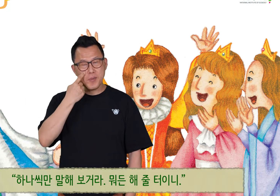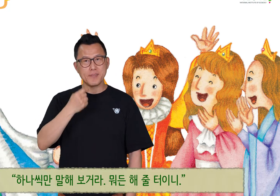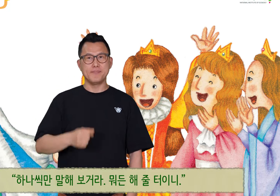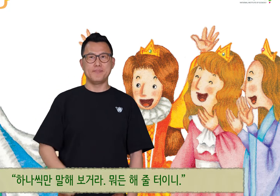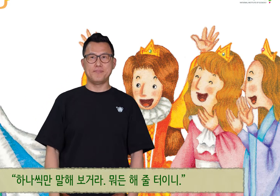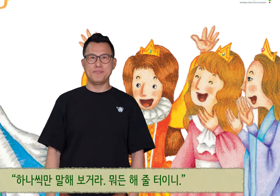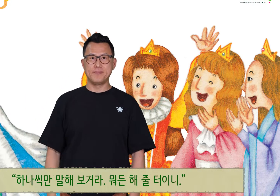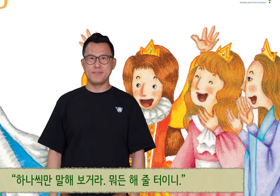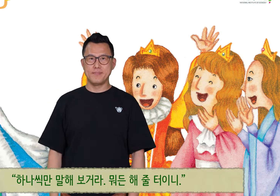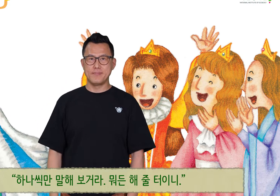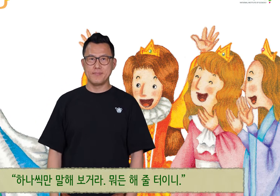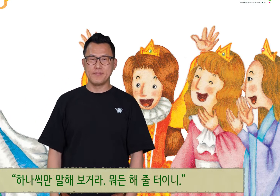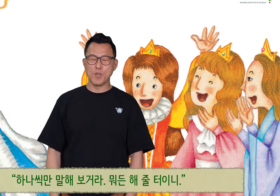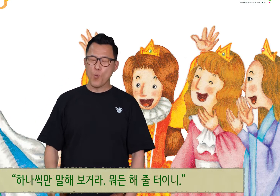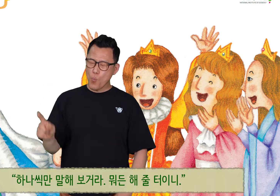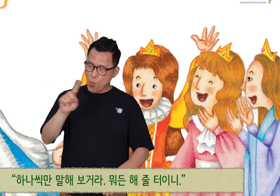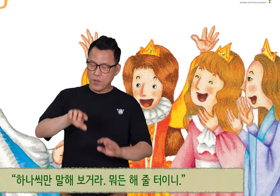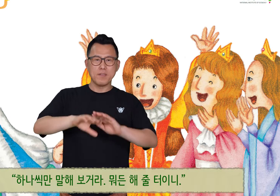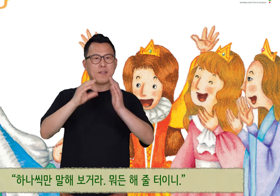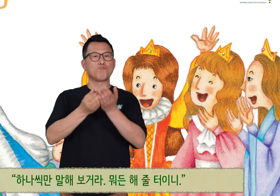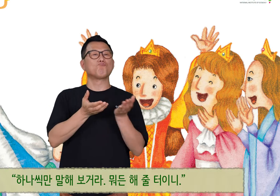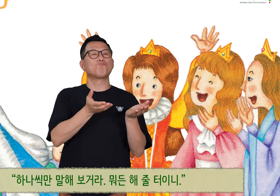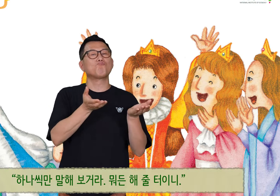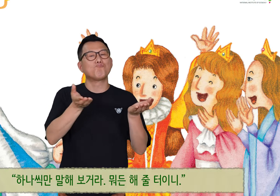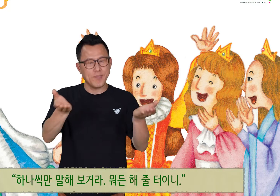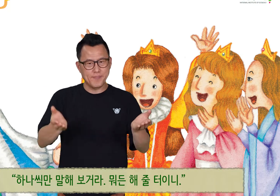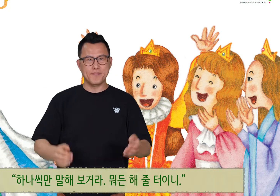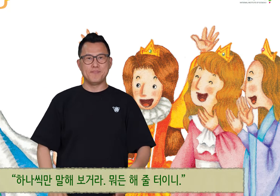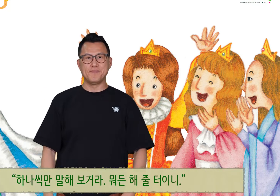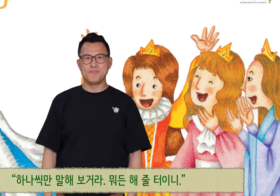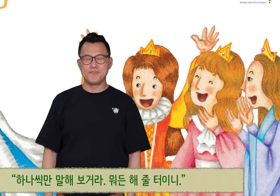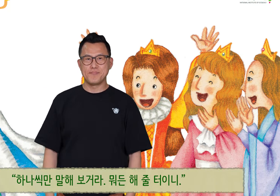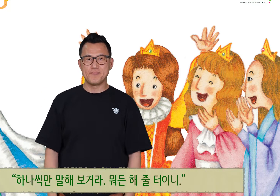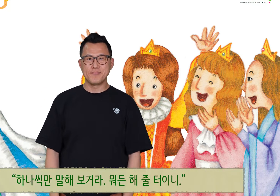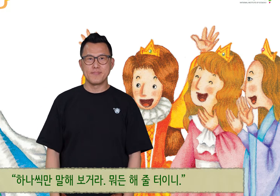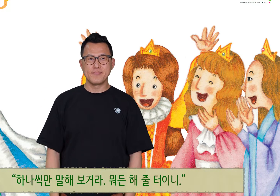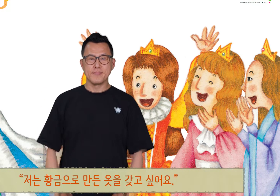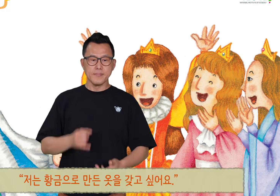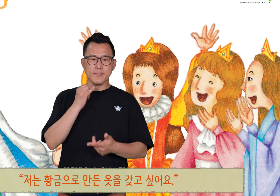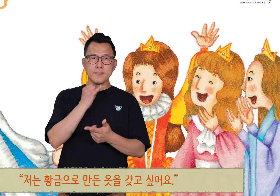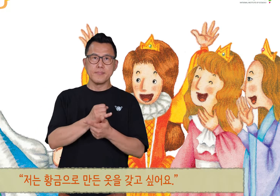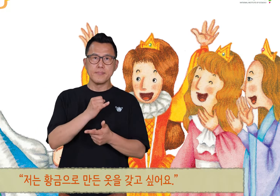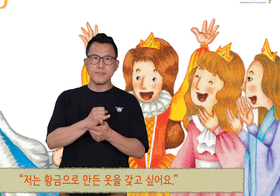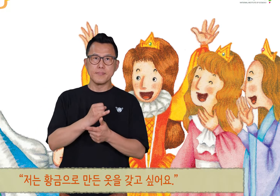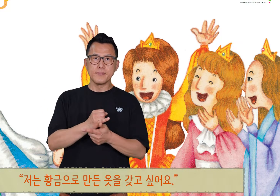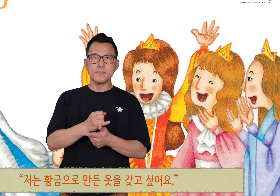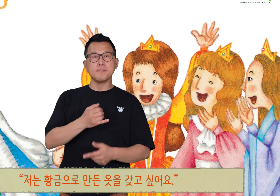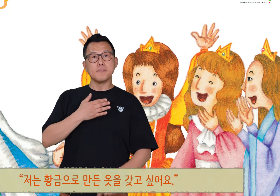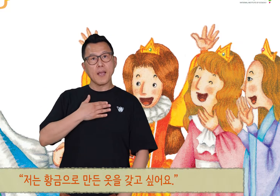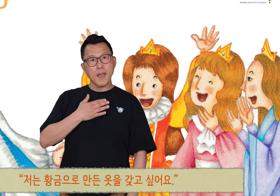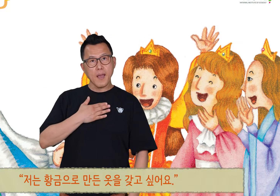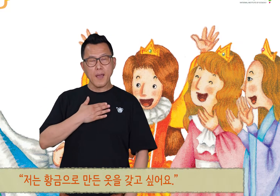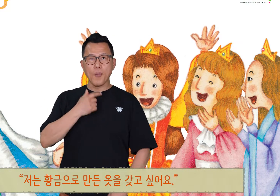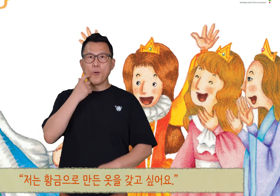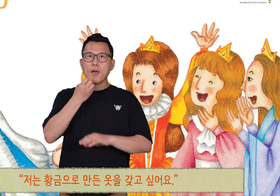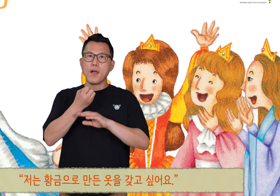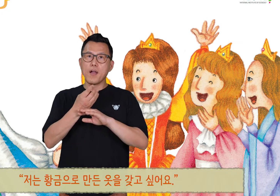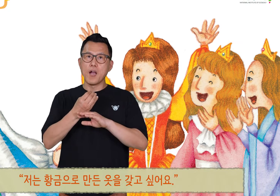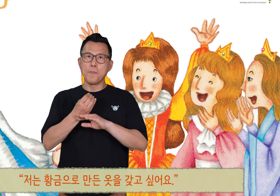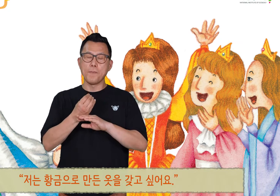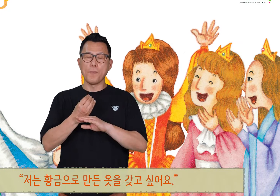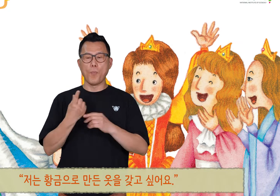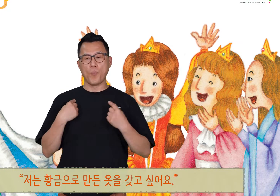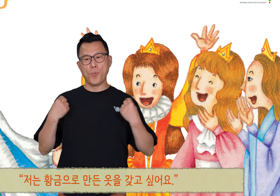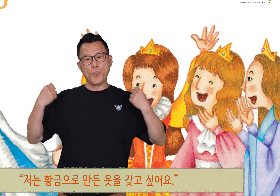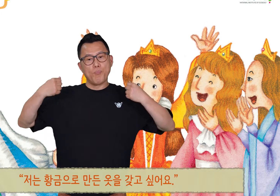말해보거라. 뭐든 해줄 터이니. 저는 황금으로 만든